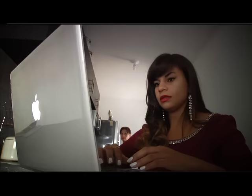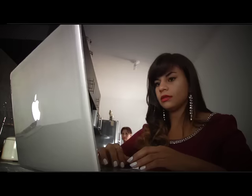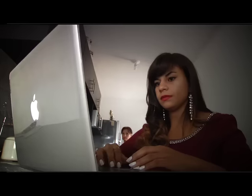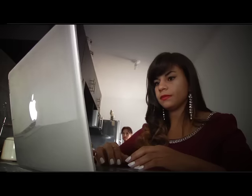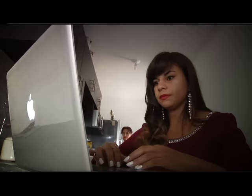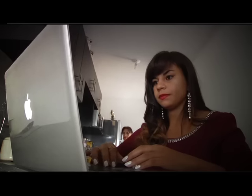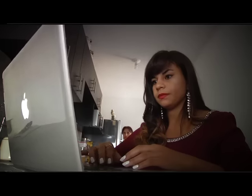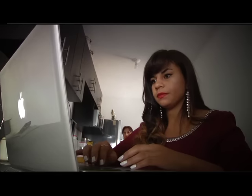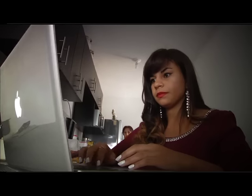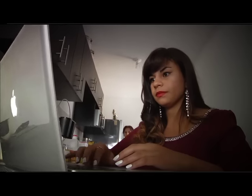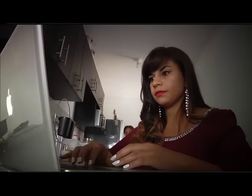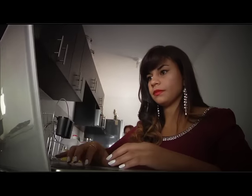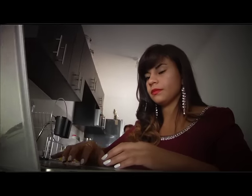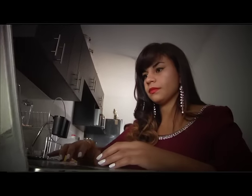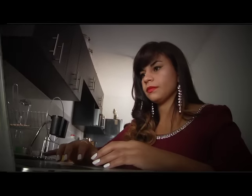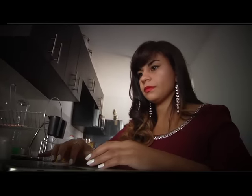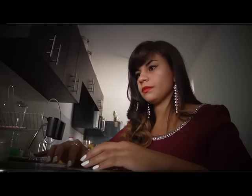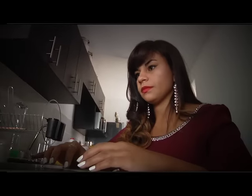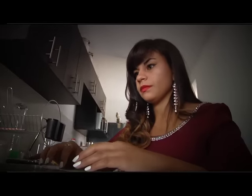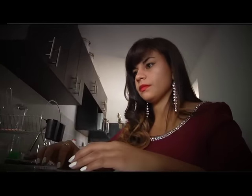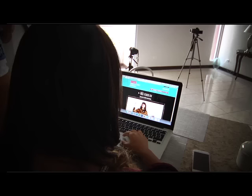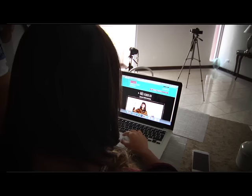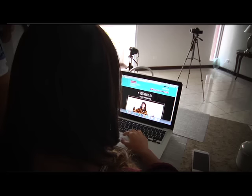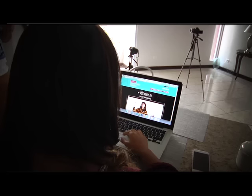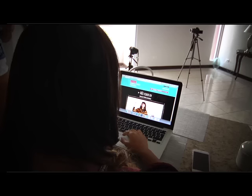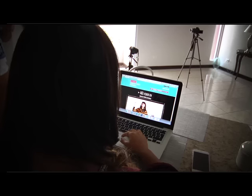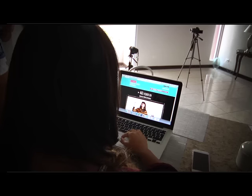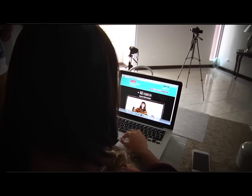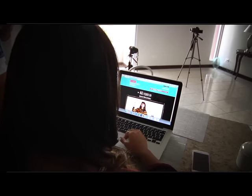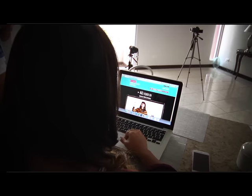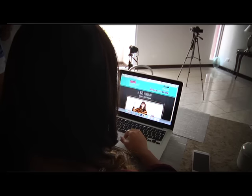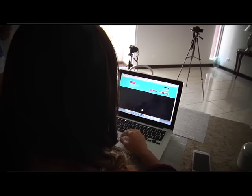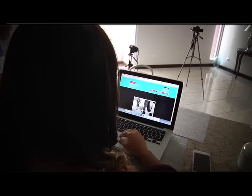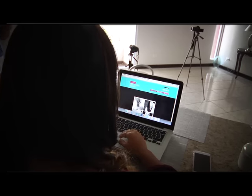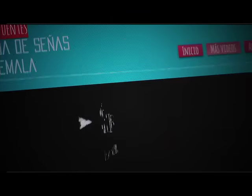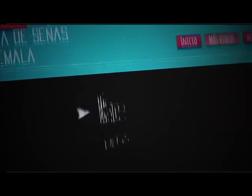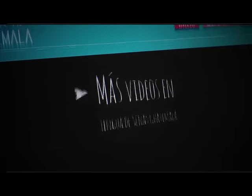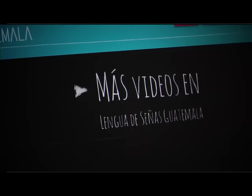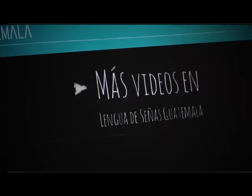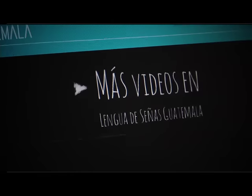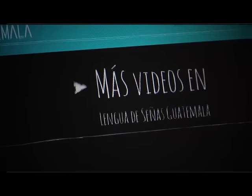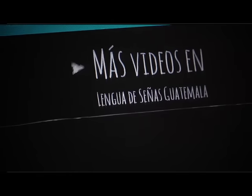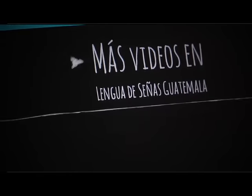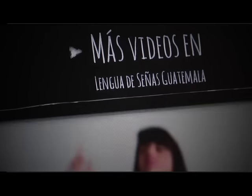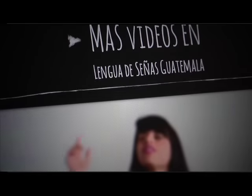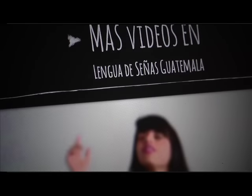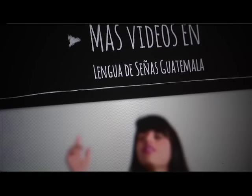cátedras en su canal de YouTube y Facebook y que sueña con subir un nuevo video todos los lunes a las 9 de la mañana.